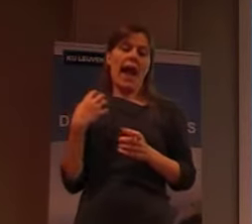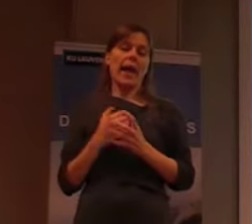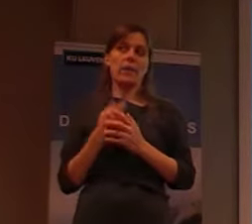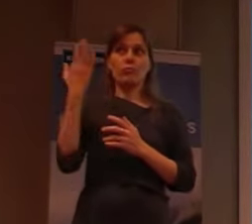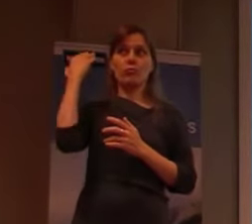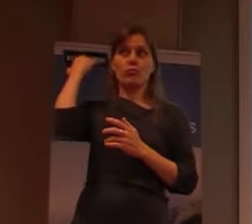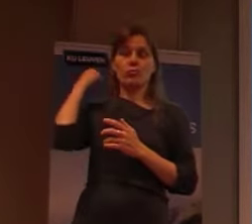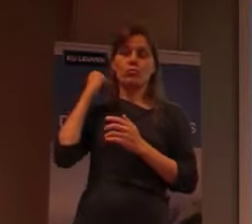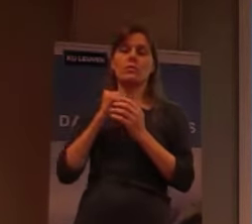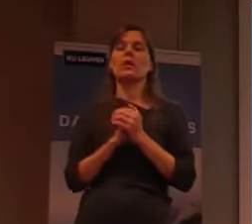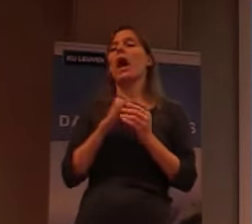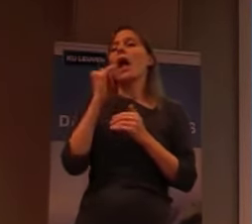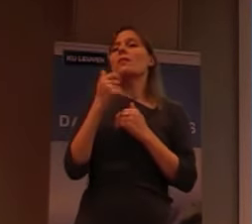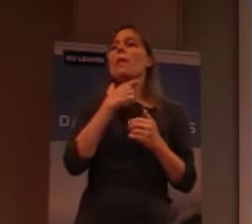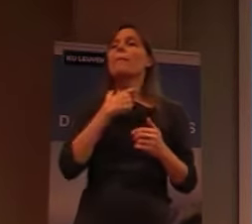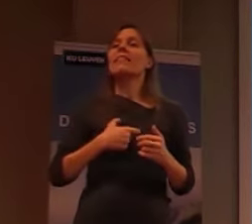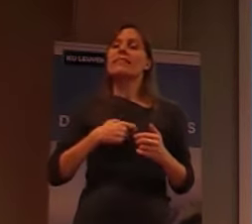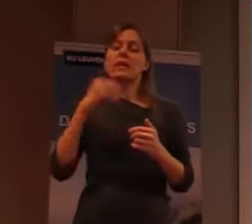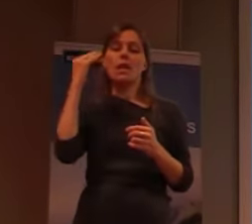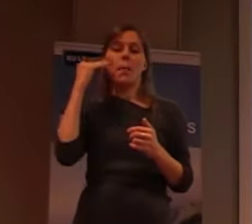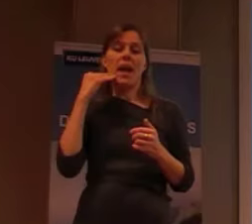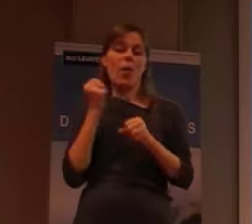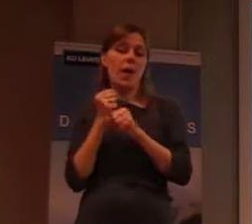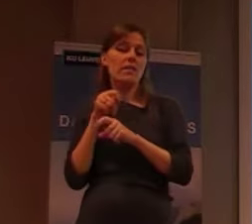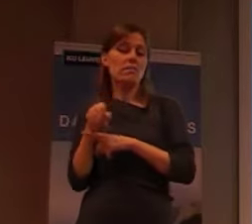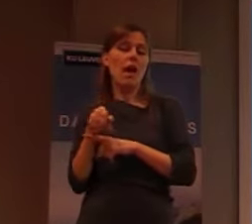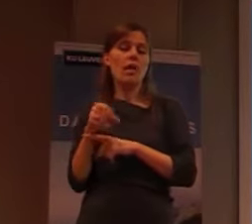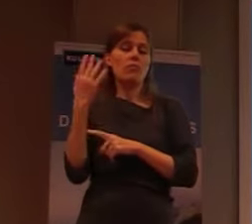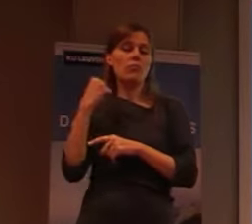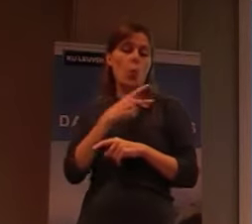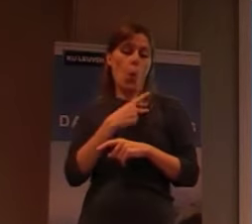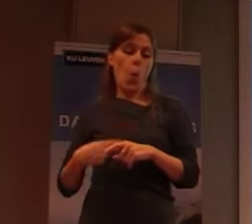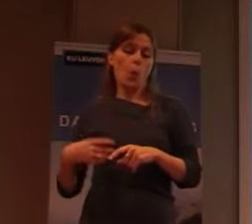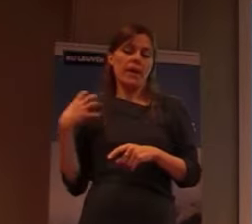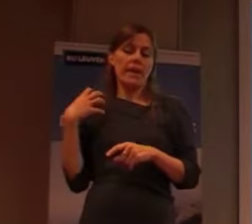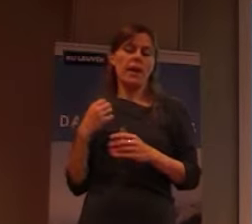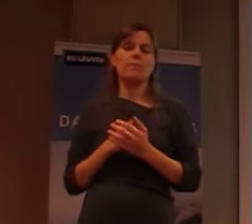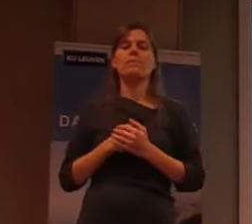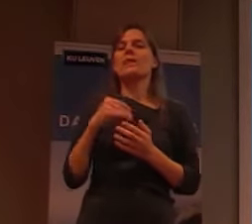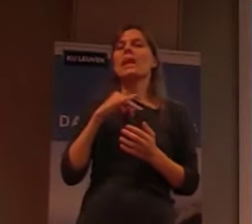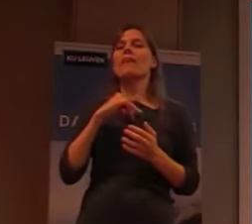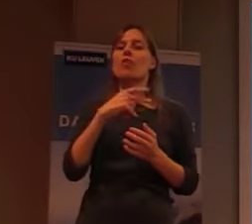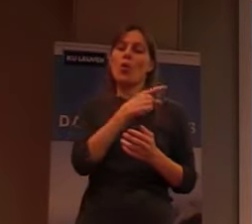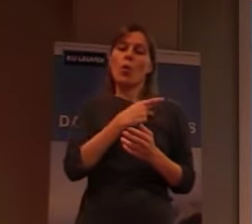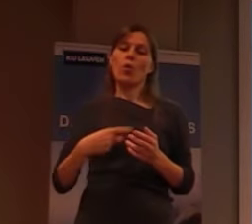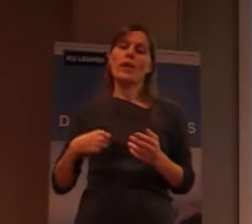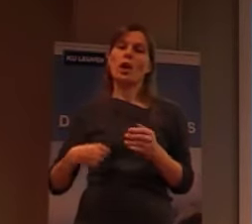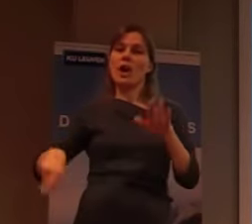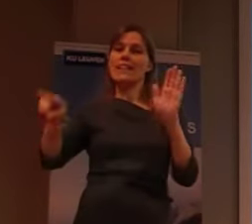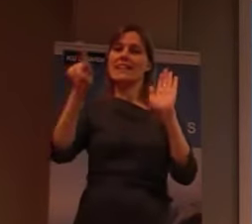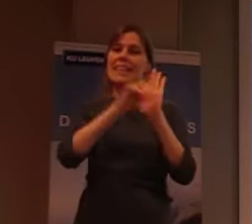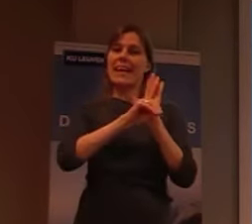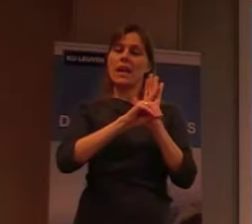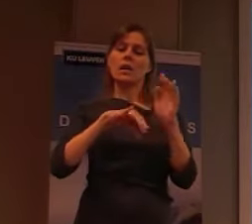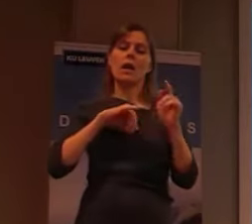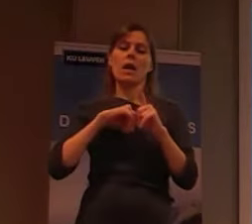pas later dat een meander werd, was het een koninkrijk, heeft men beslist eigenlijk, bij koninklijk decreet, om een ziekte op